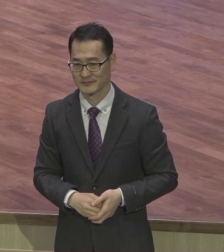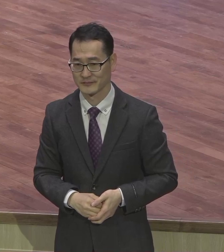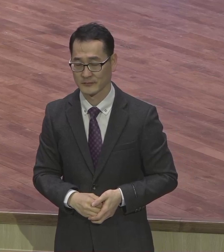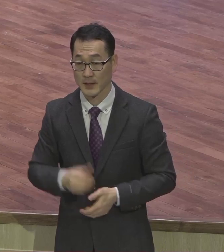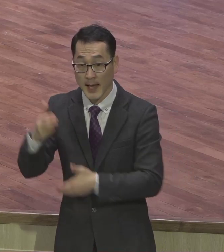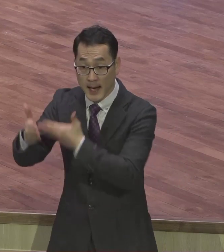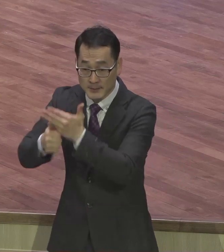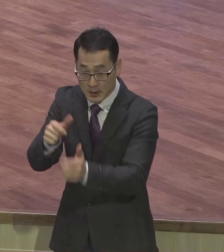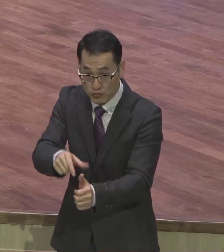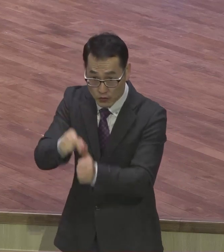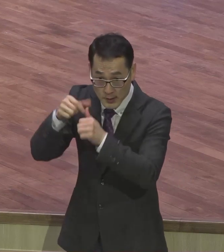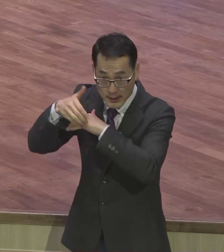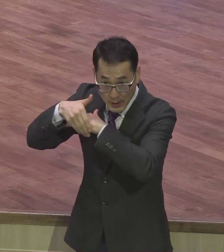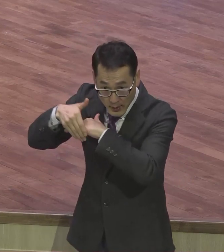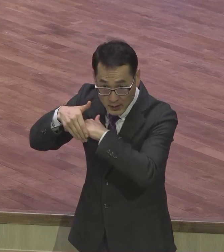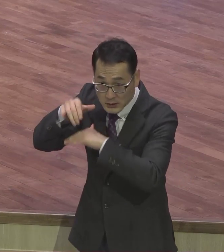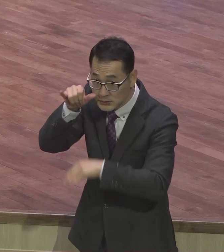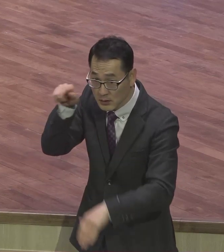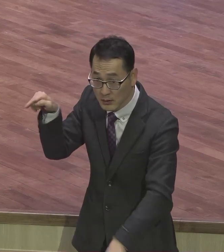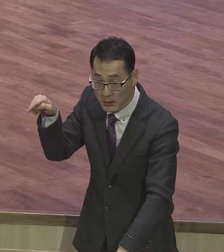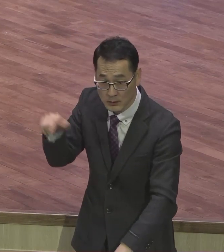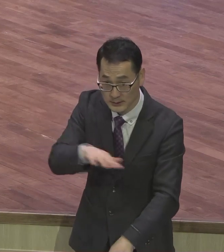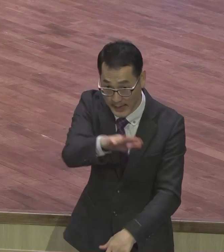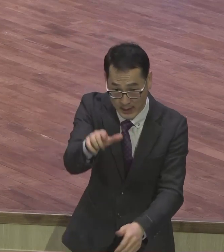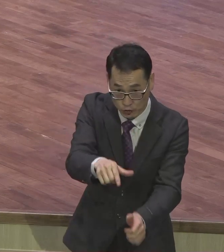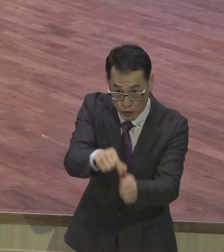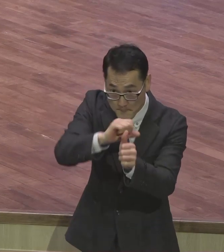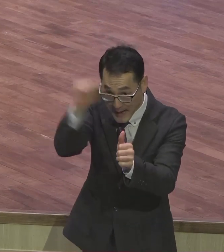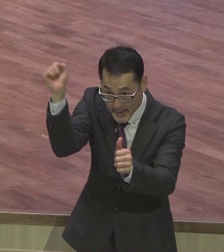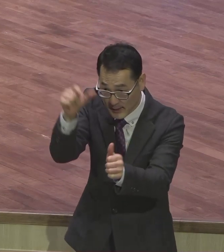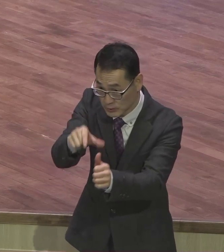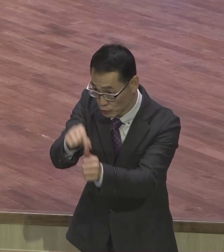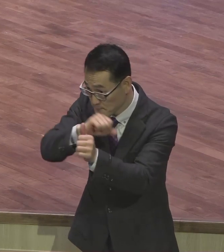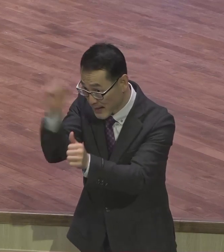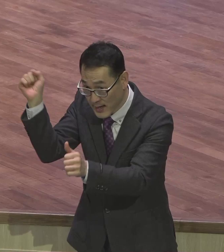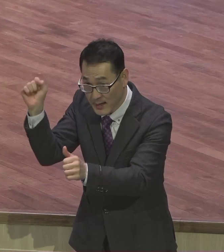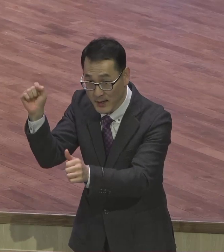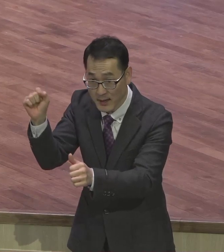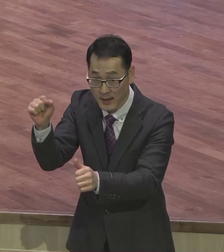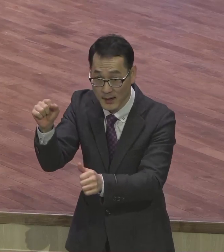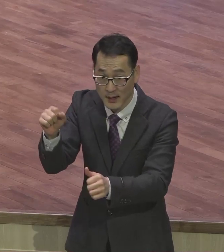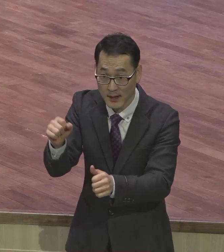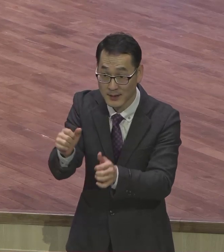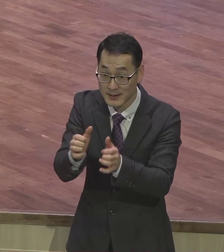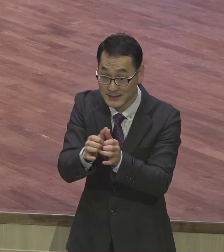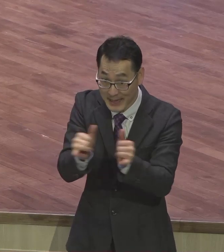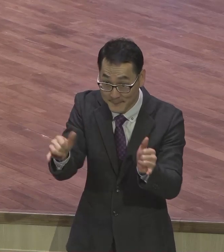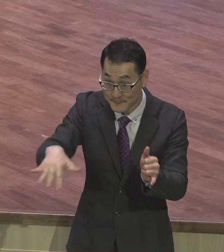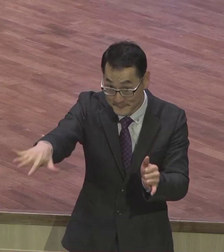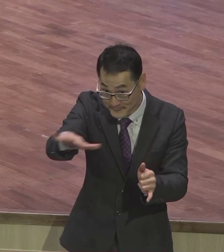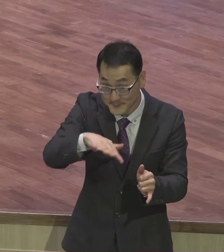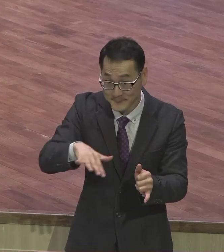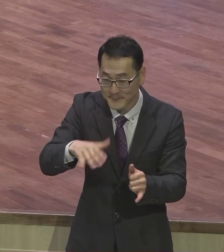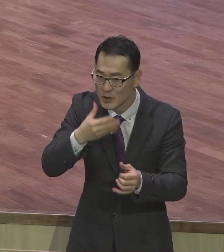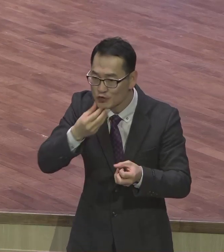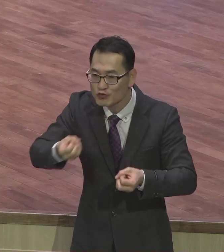하나님이 구원받은 자녀와 자녀에게 준 축복이 뭐냐 그것이 함께요. 함께